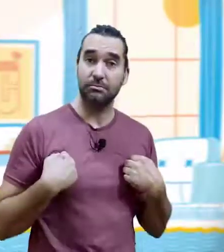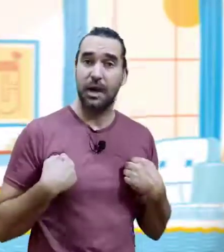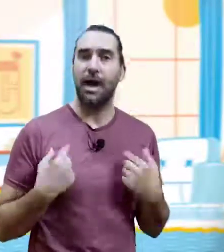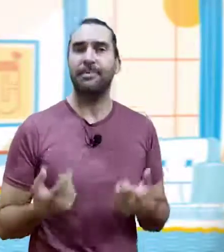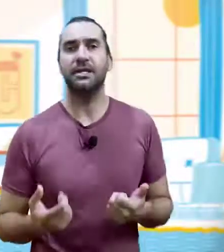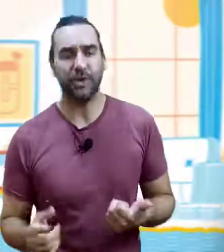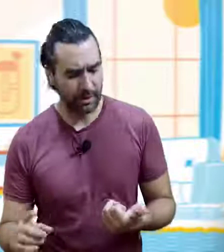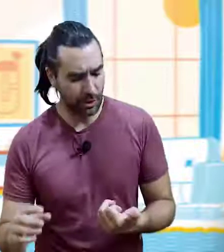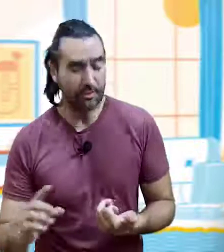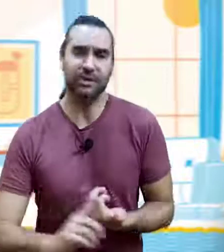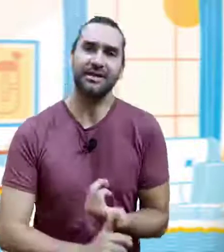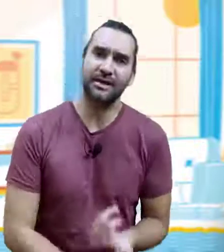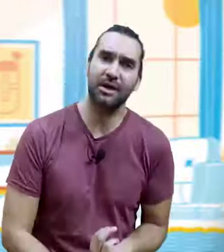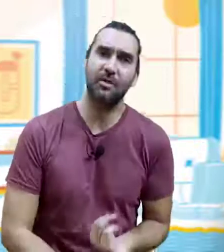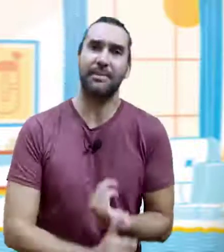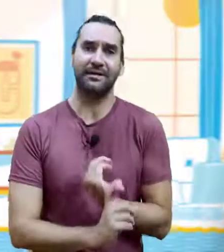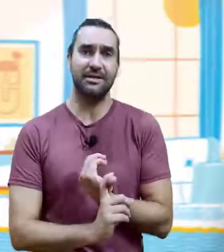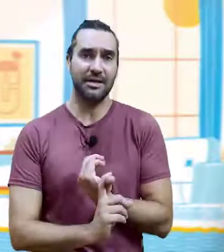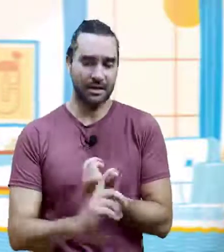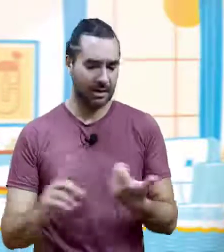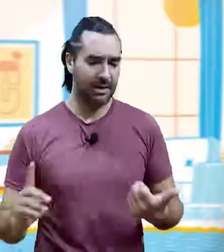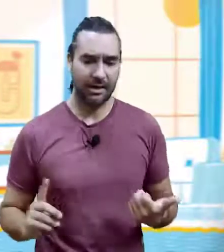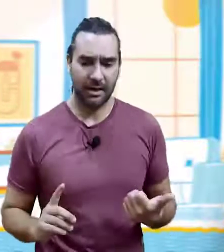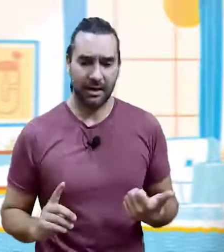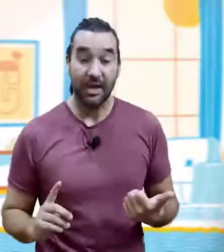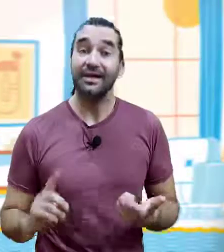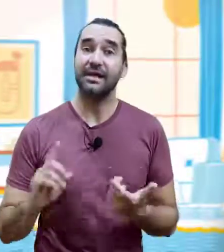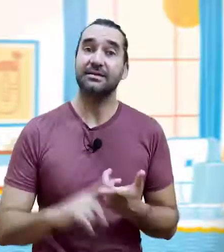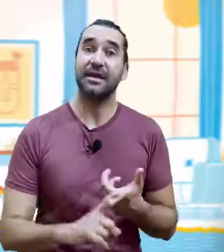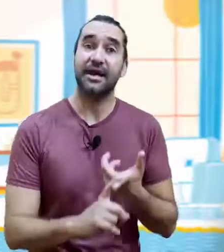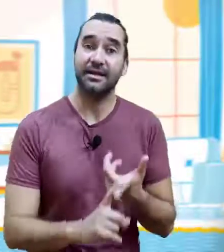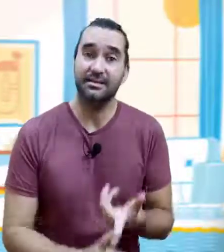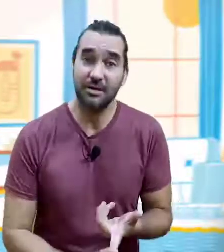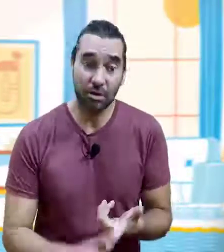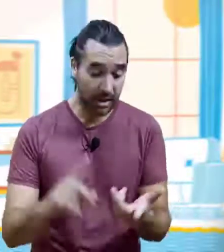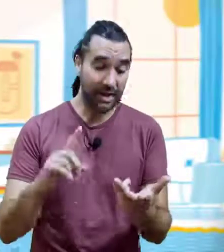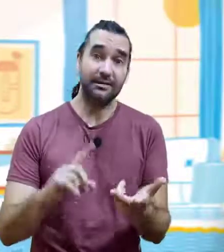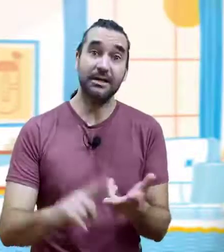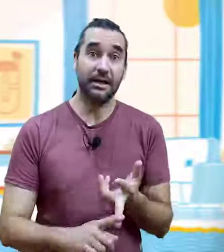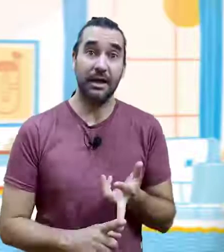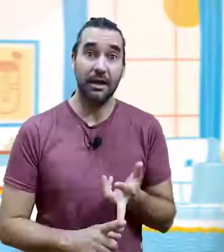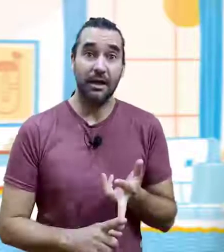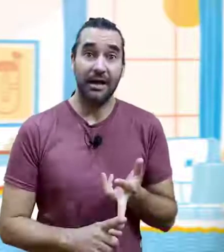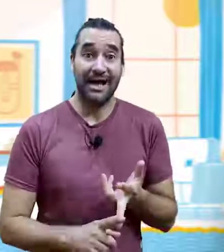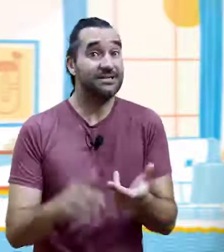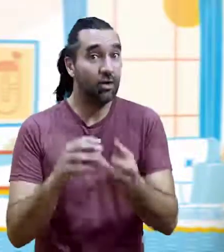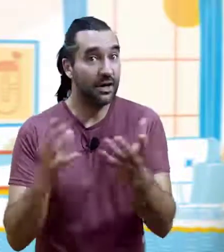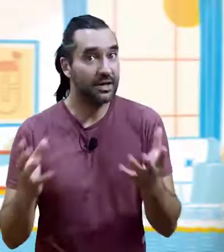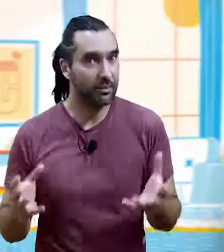Yo aprendí, por ejemplo, lo importante que es compartir, que hay que ser agradecido, que en la tierra, así como es de